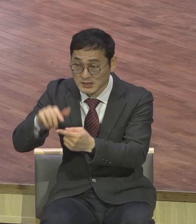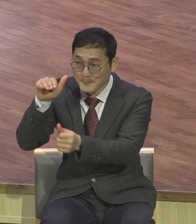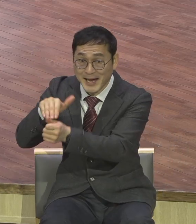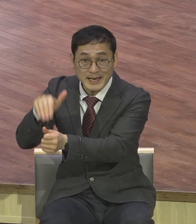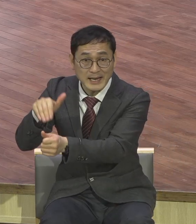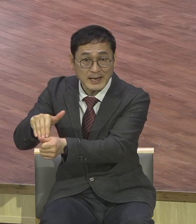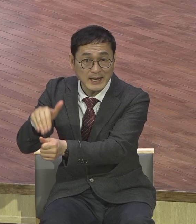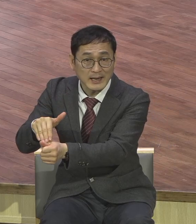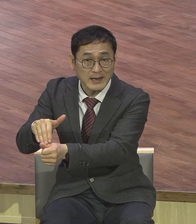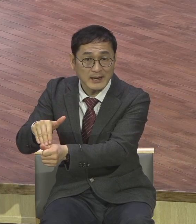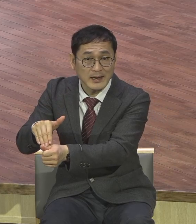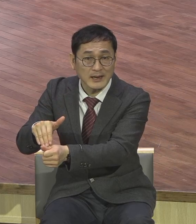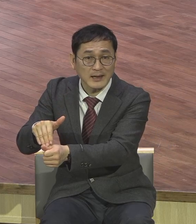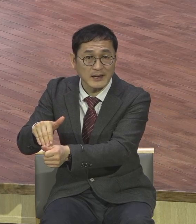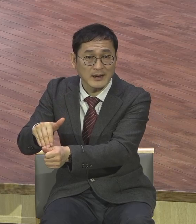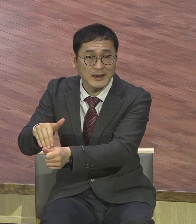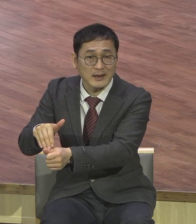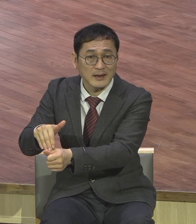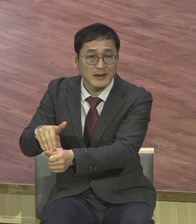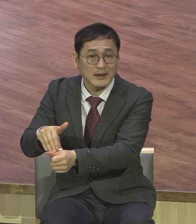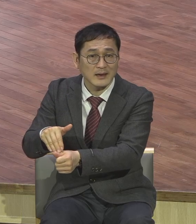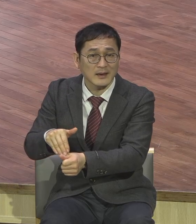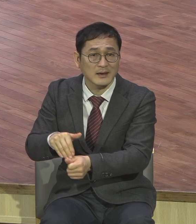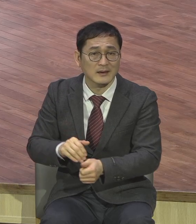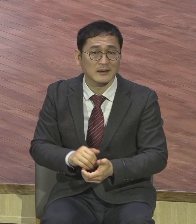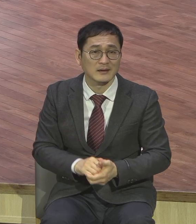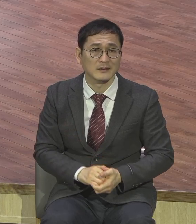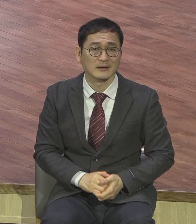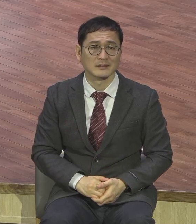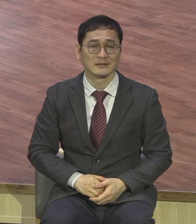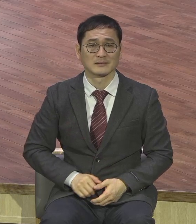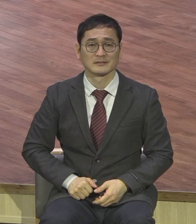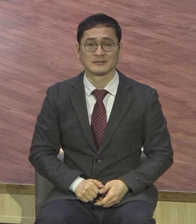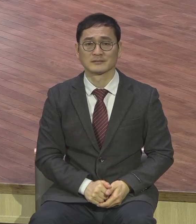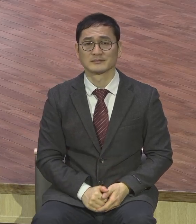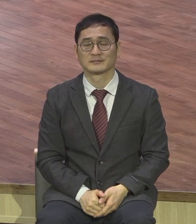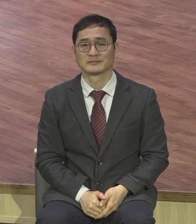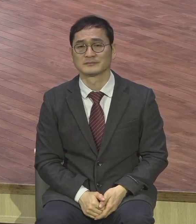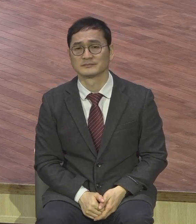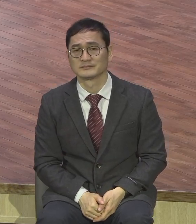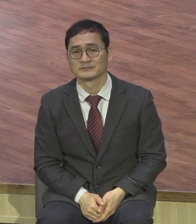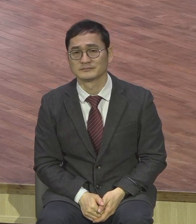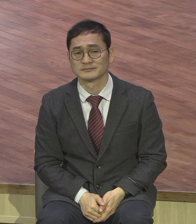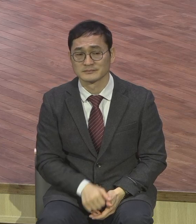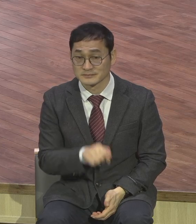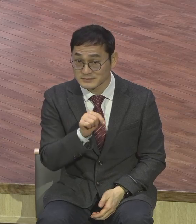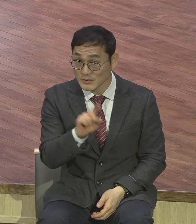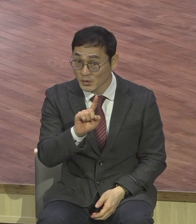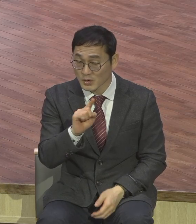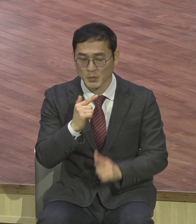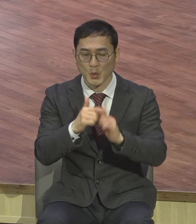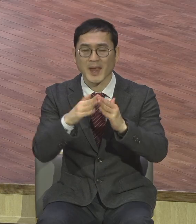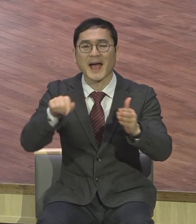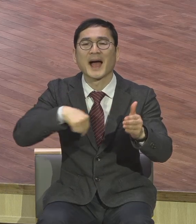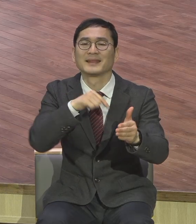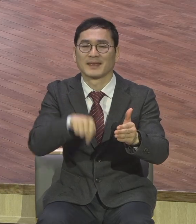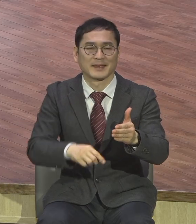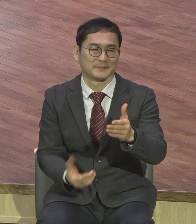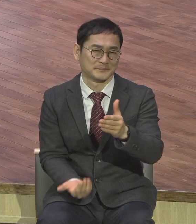성령 사익 이거 뭐 밖에 있는 일입니까 세상에서 있는 일입니까 아닙니다 교회 안에 있는 거예요 무슨 밖에 성령